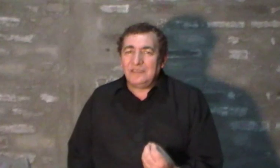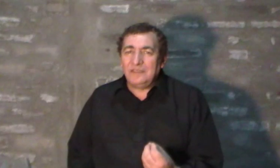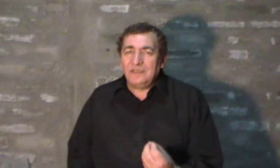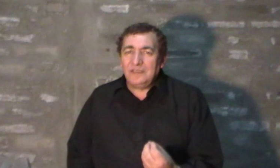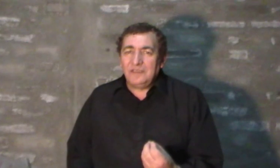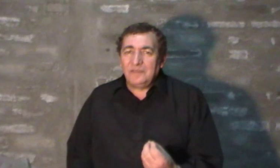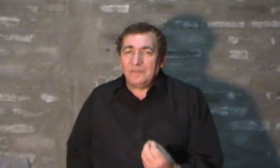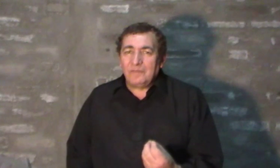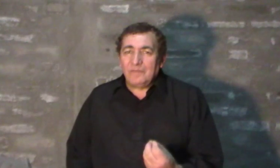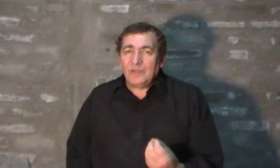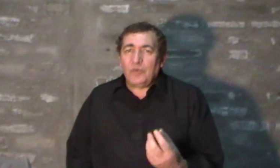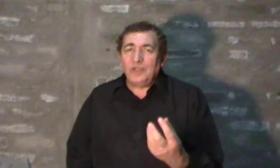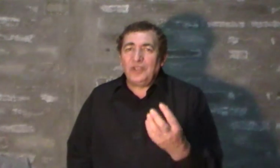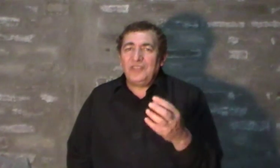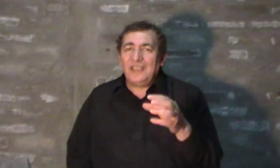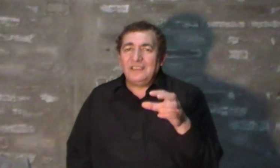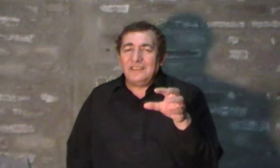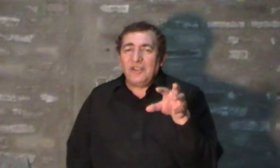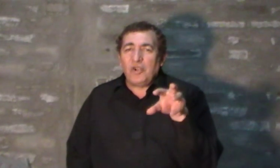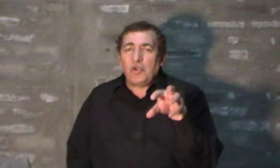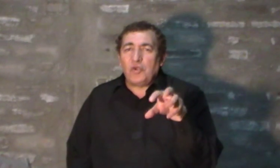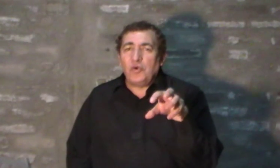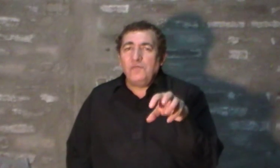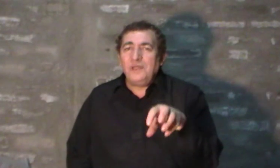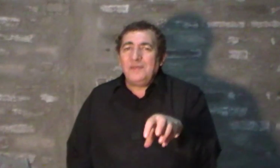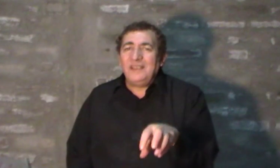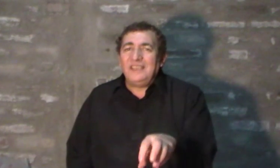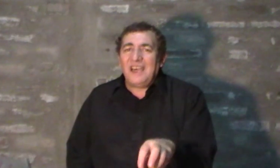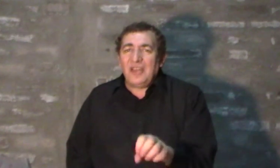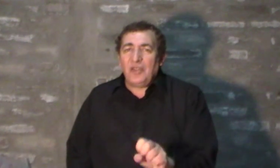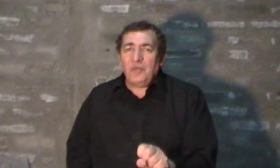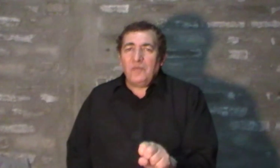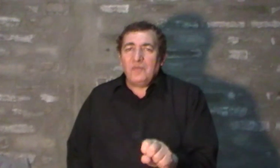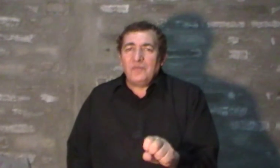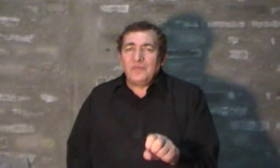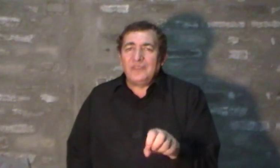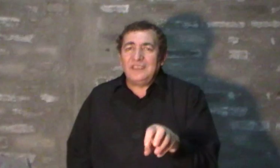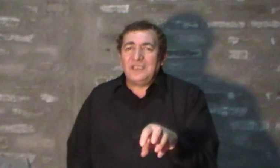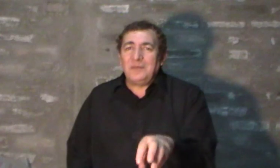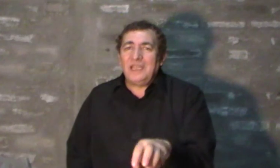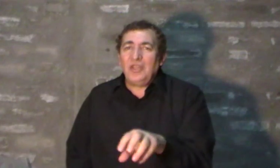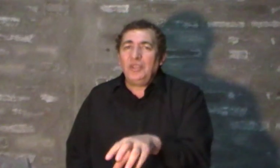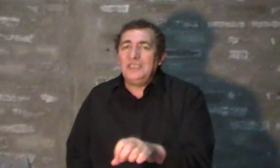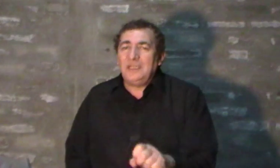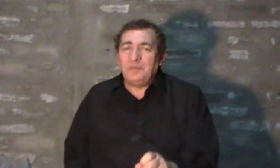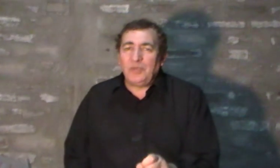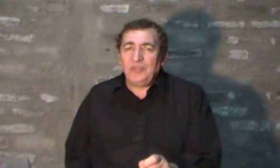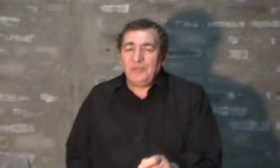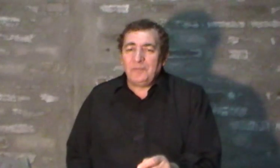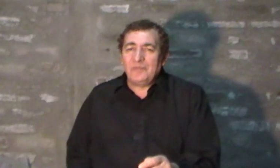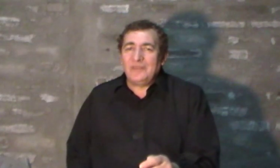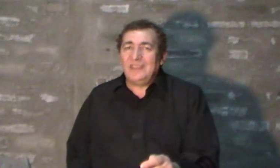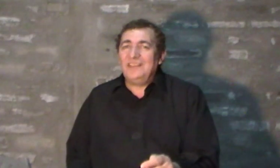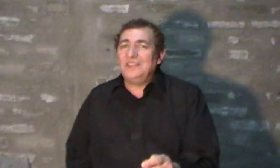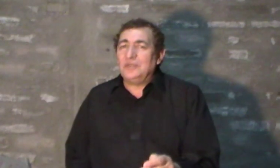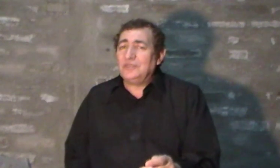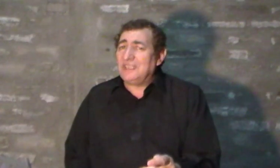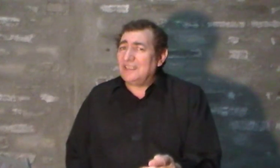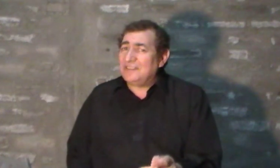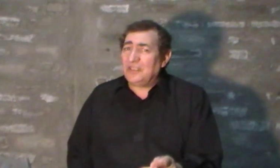cuando se han cumplimentado determinados tipos de circunstancias.